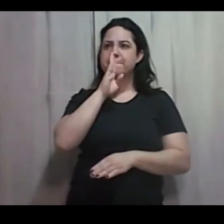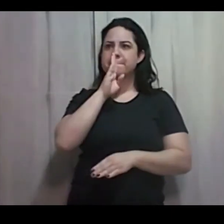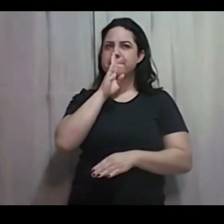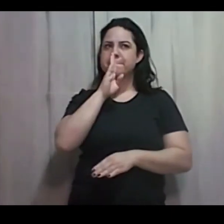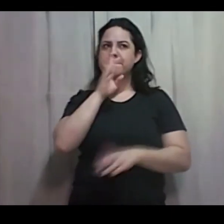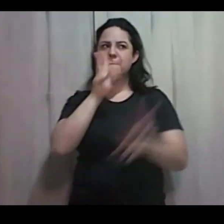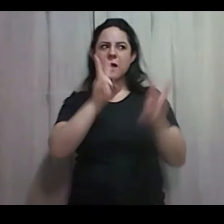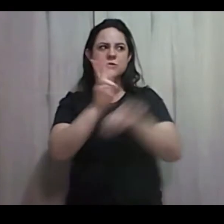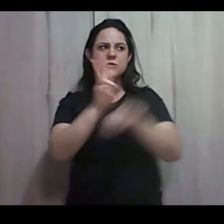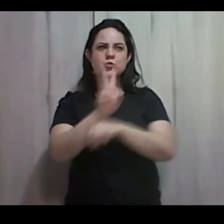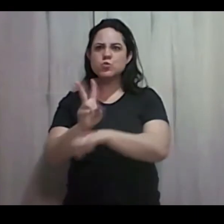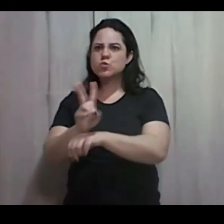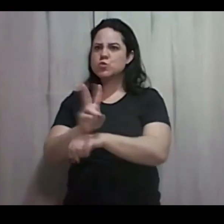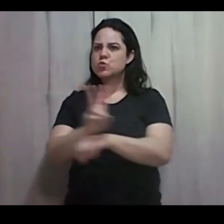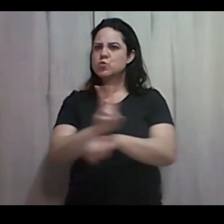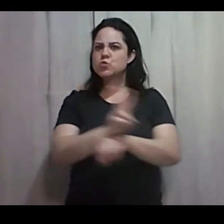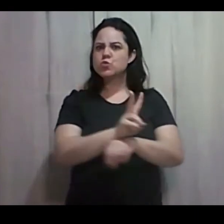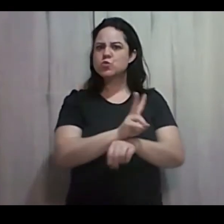esperta Talvez não tivesse caído, né?